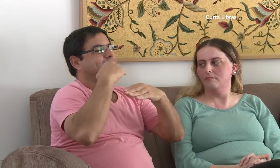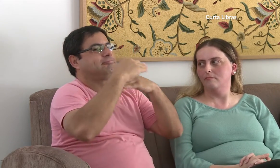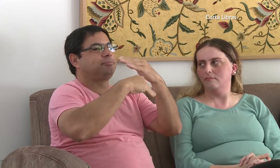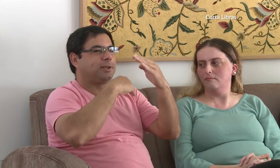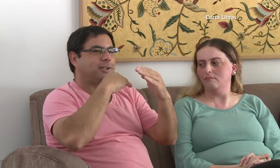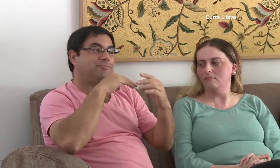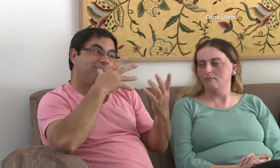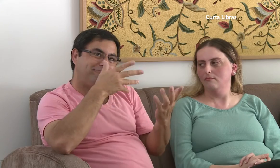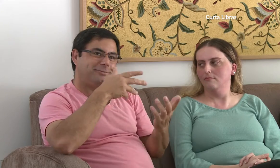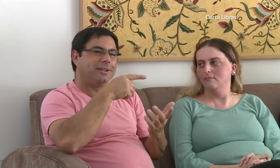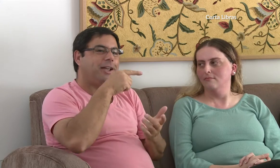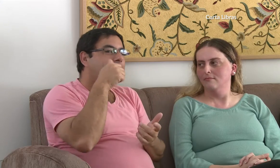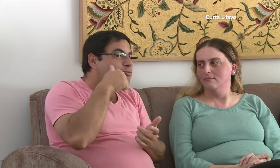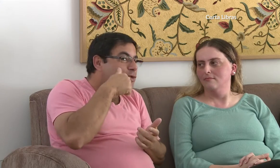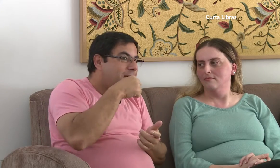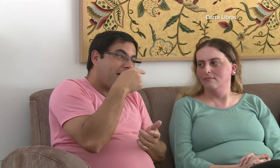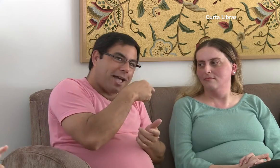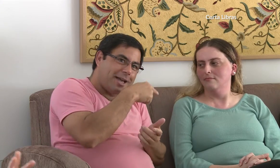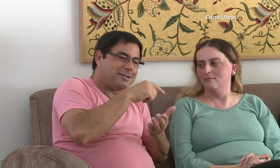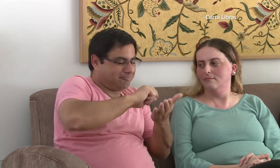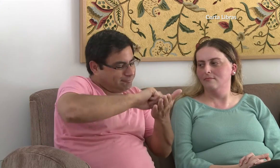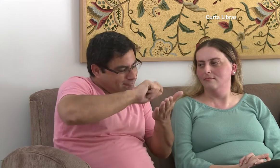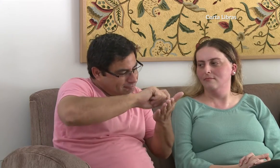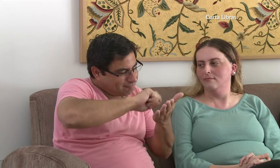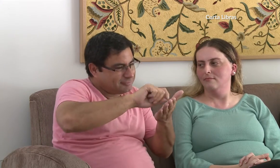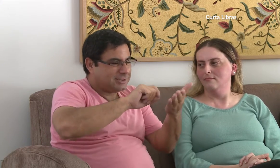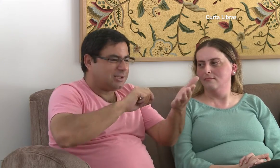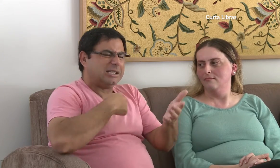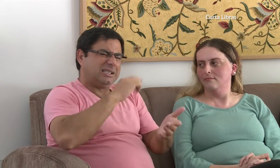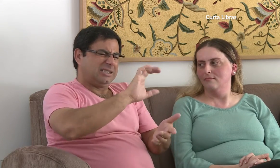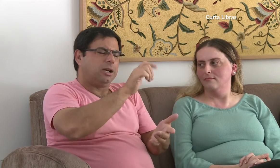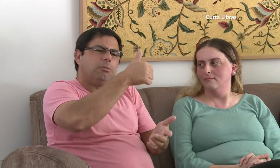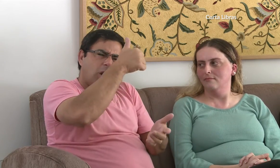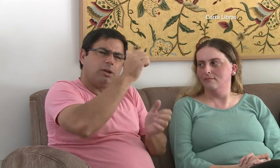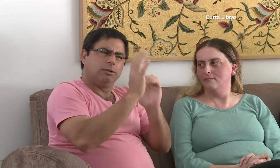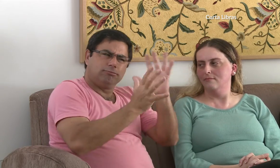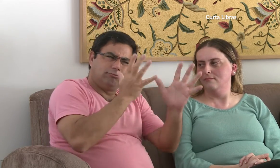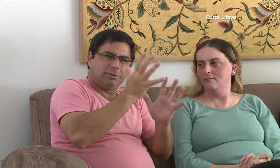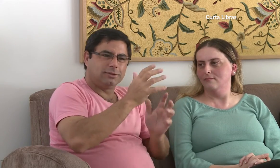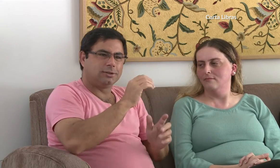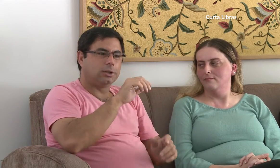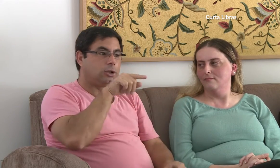Nos próximos encontros, tentei ensinar alguns sinais sem usar escrita.